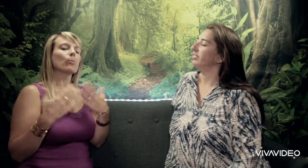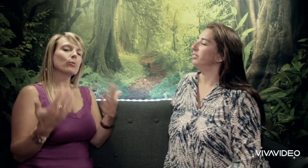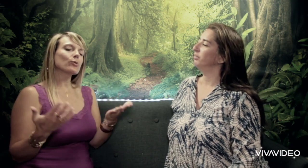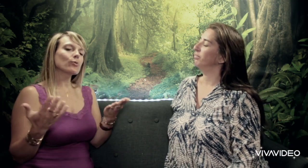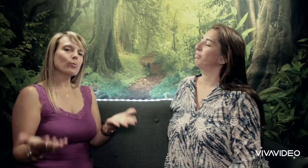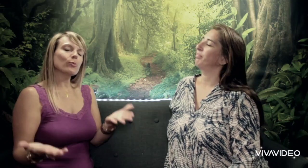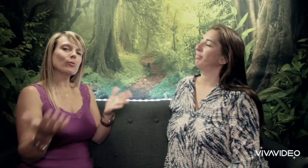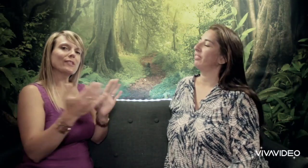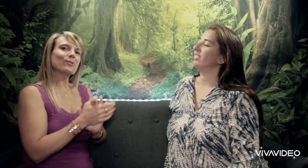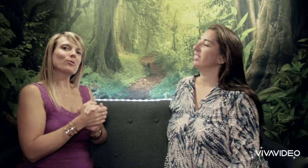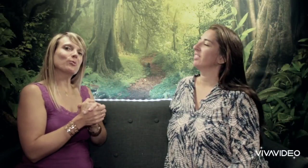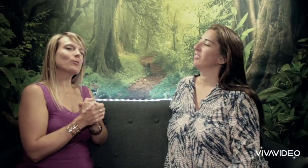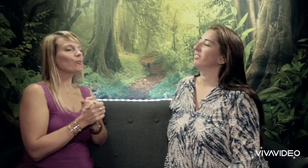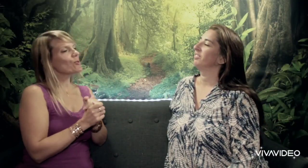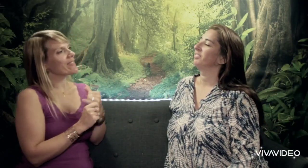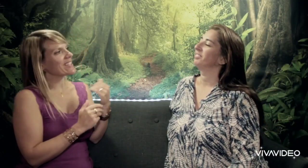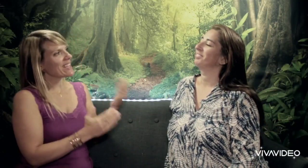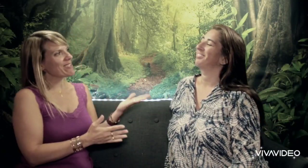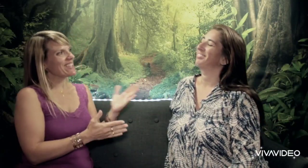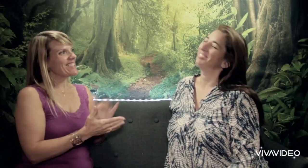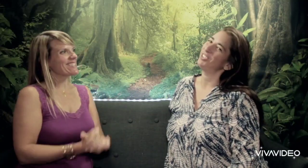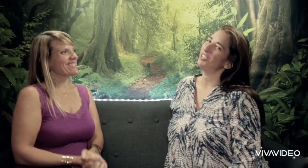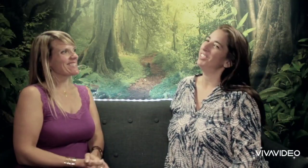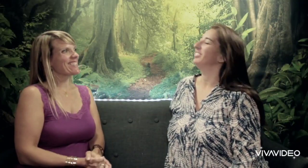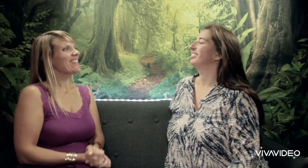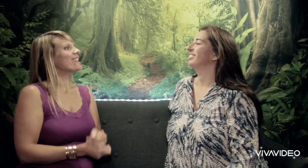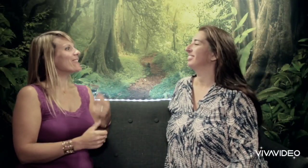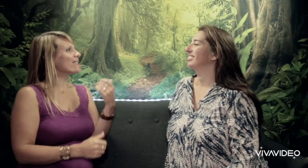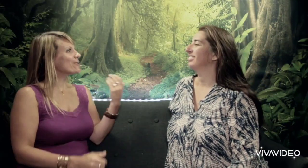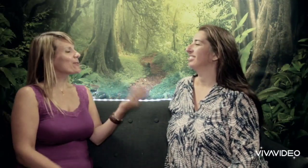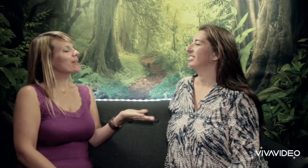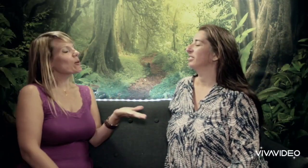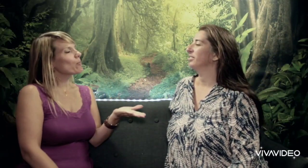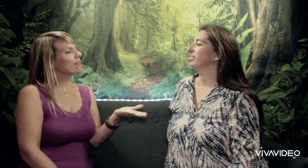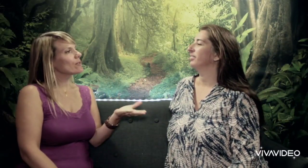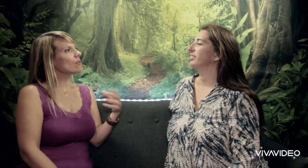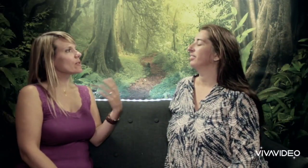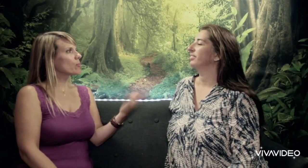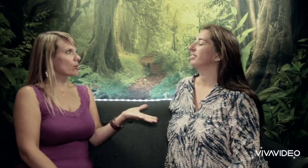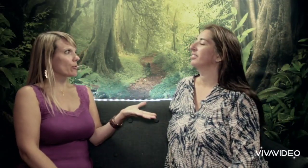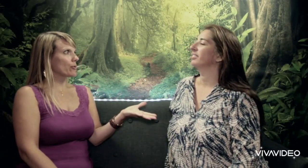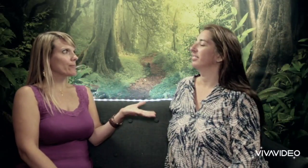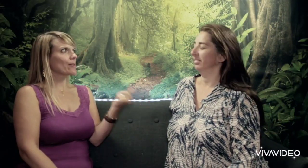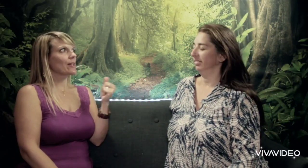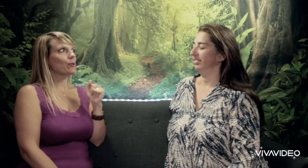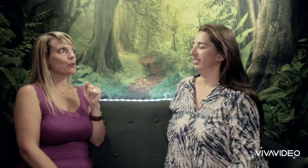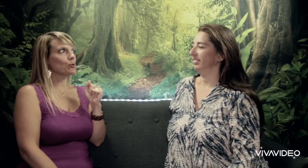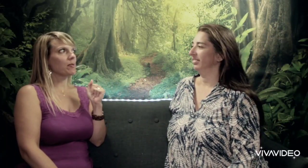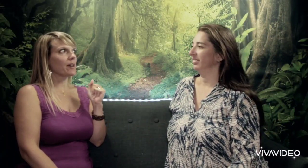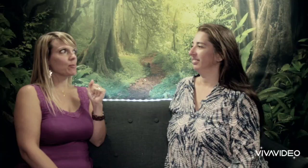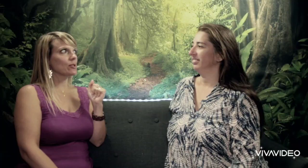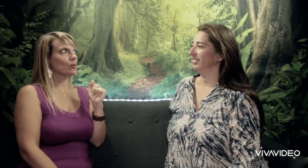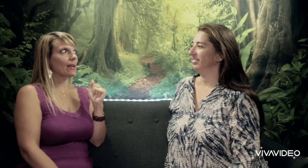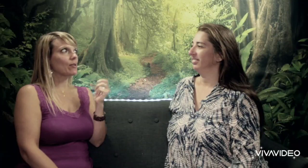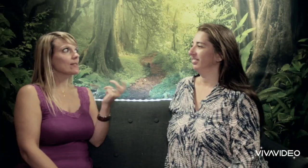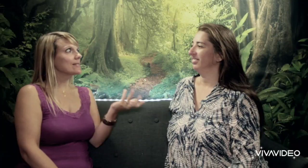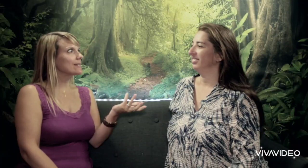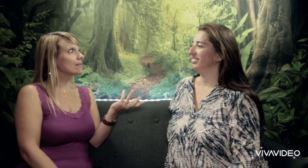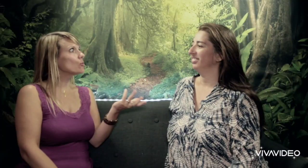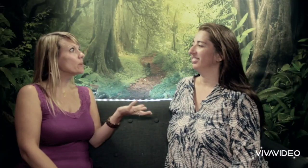Bonjour tout le monde, me voici aujourd'hui de nouveau avec Émilie. Bonjour. Tu es accompagnante dans le développement de l'enfant et aujourd'hui on va faire un point sur la langue des signes de